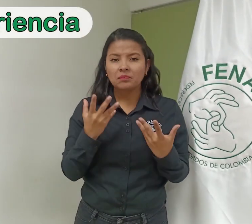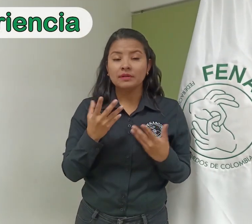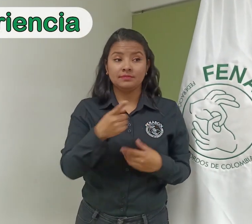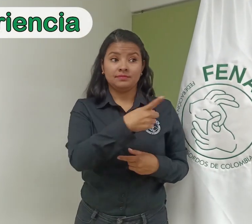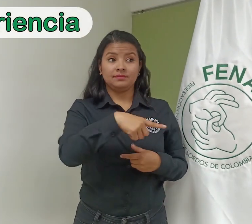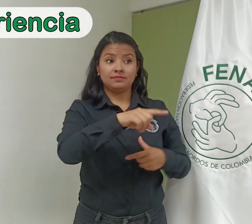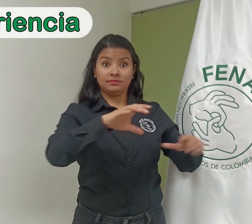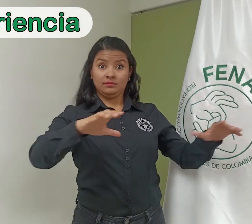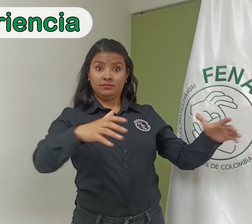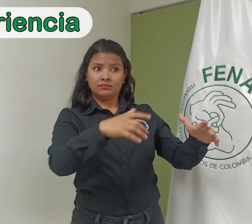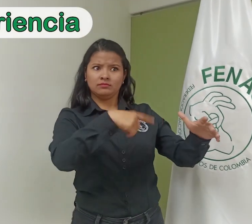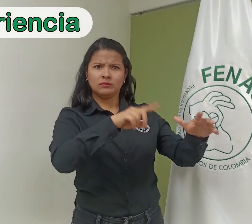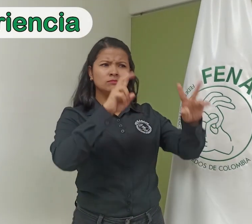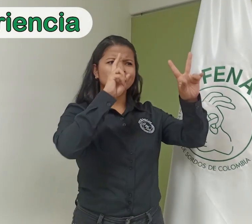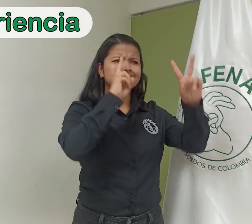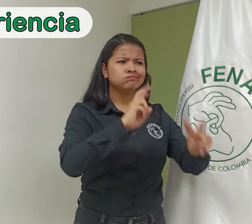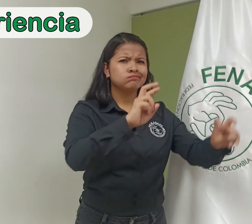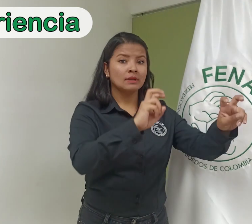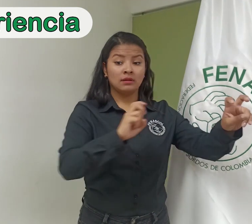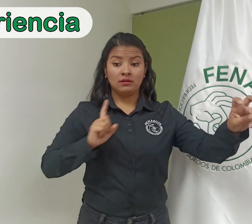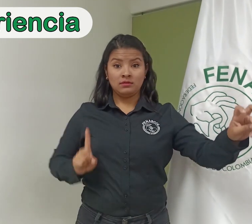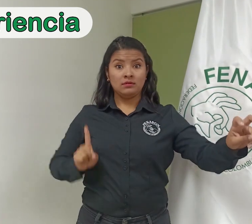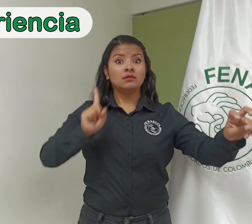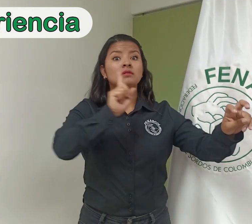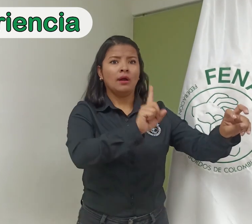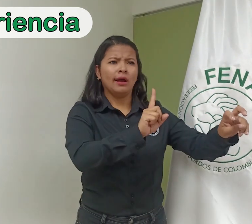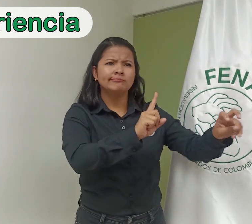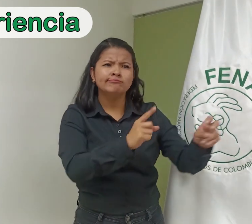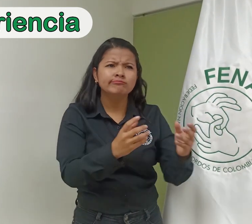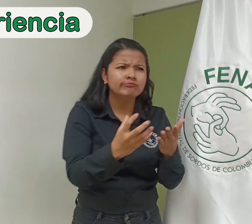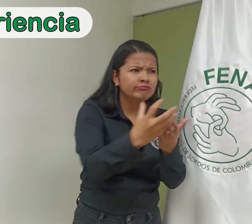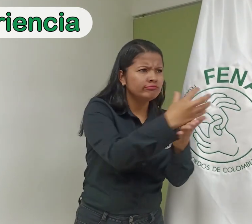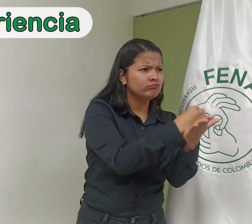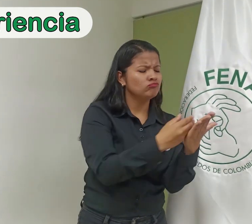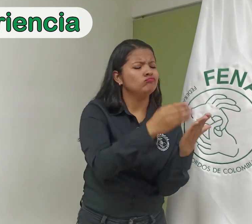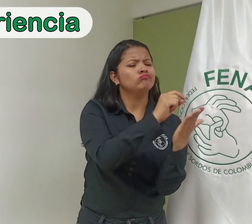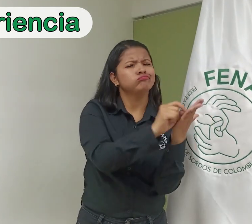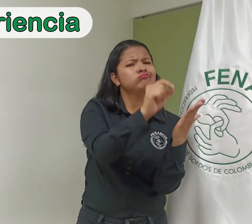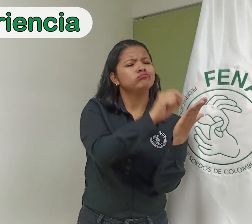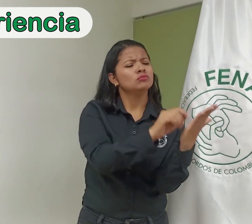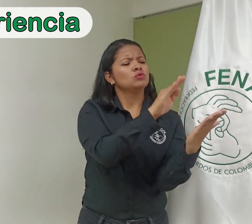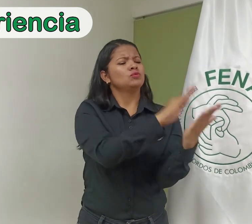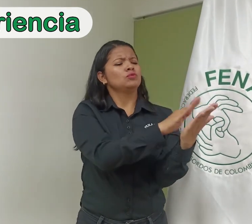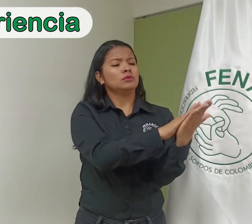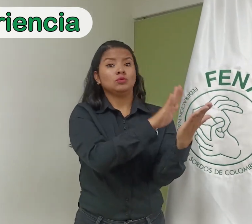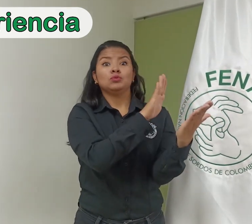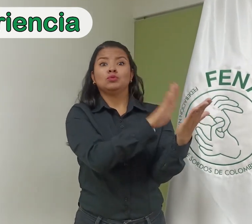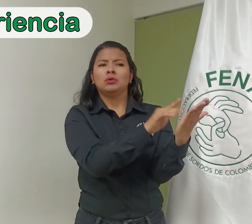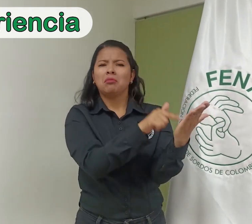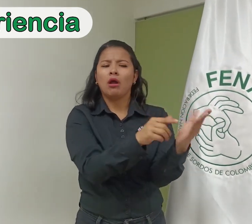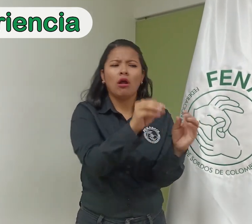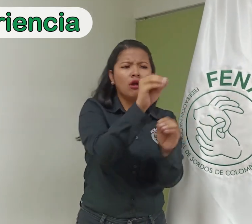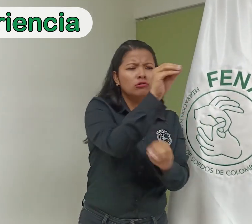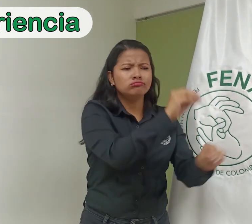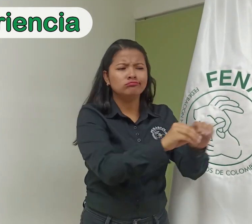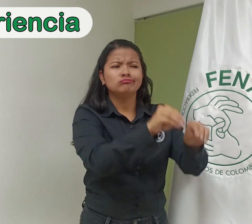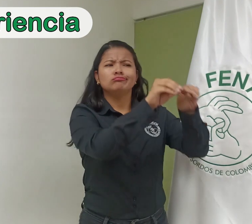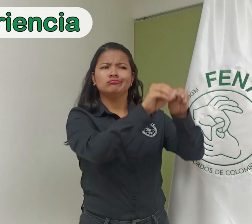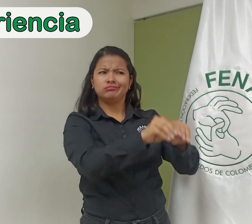EXPERIENCIA En labores de investigación, construcción de documentos y difusión, también en